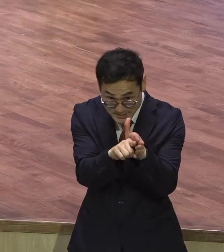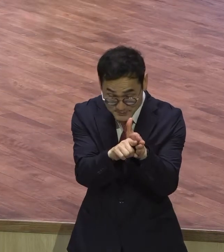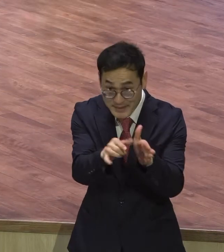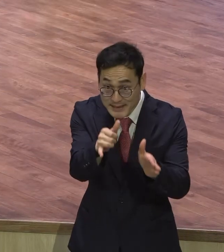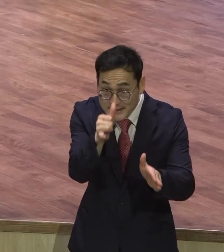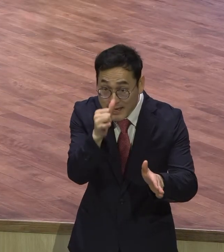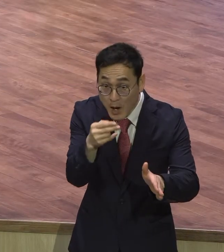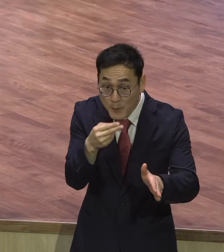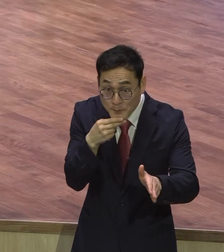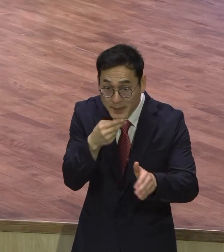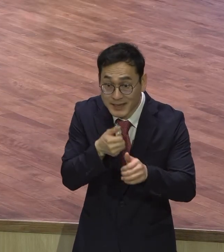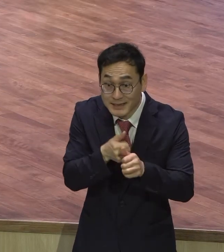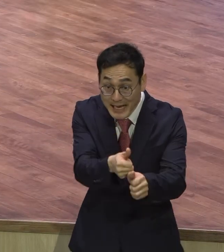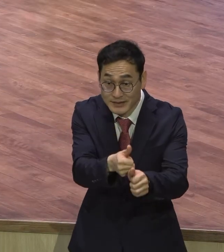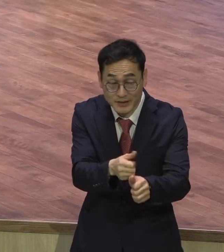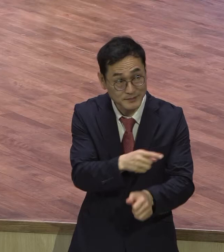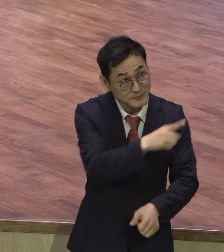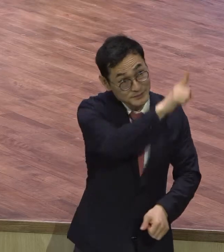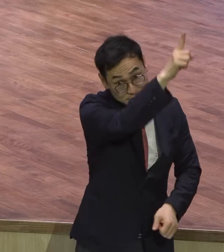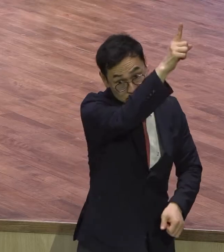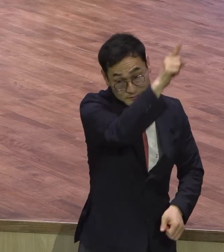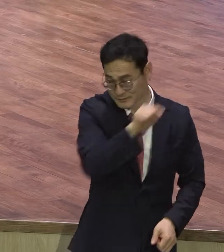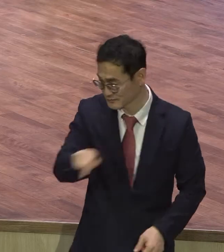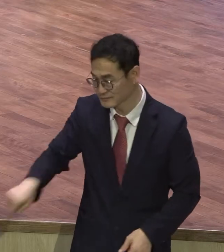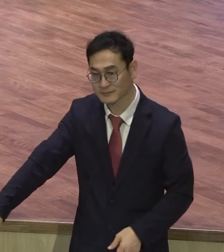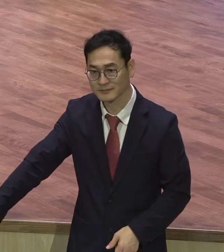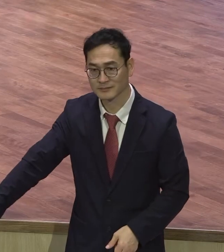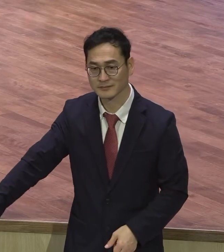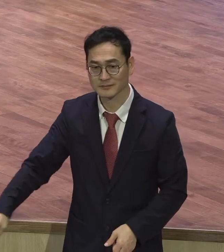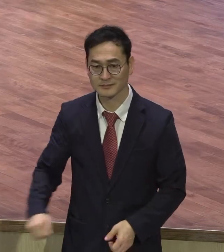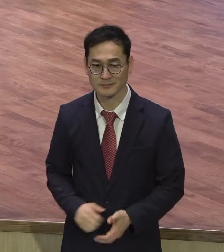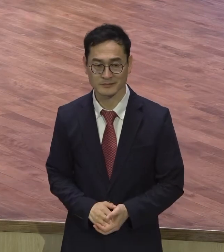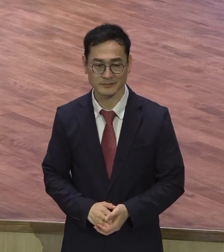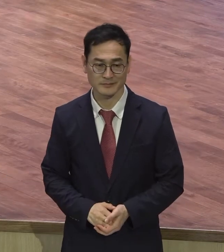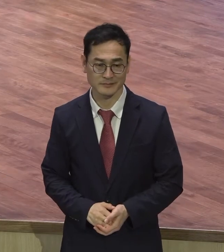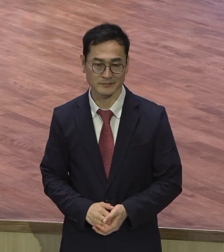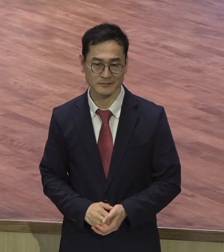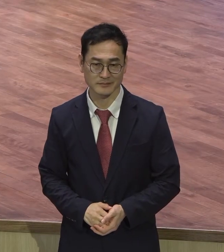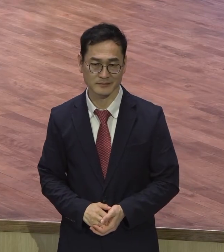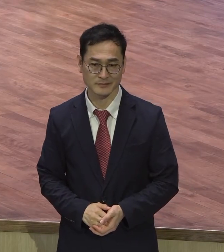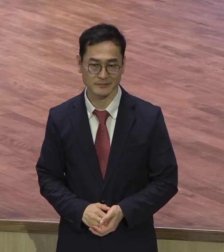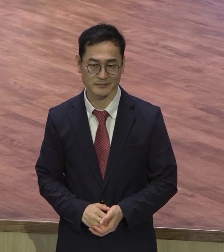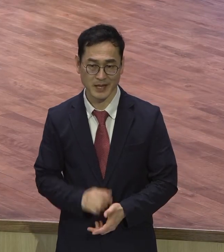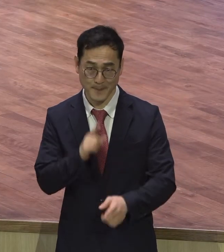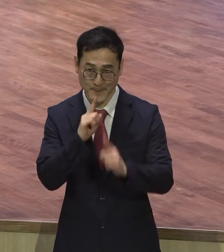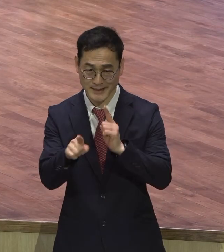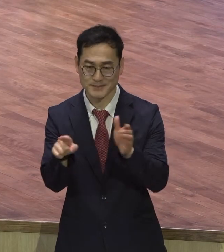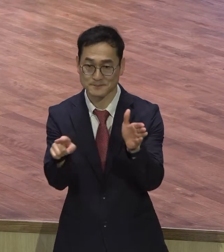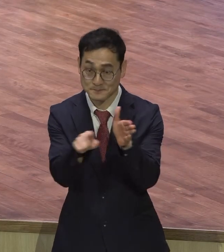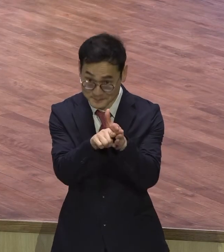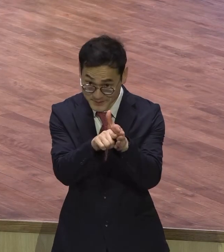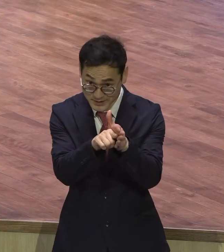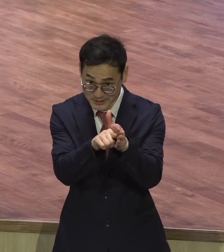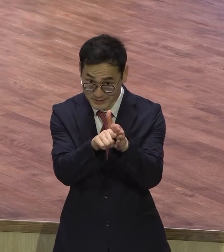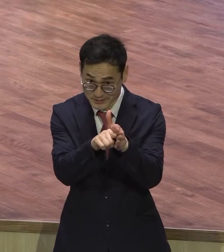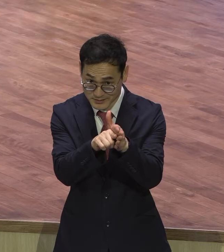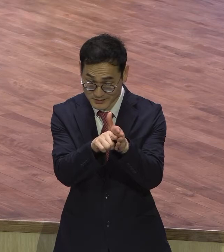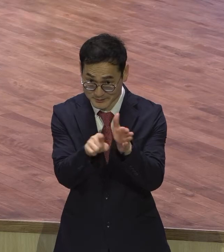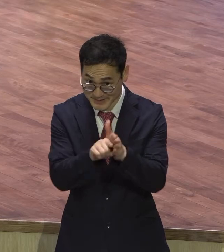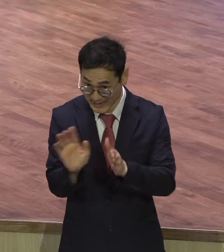아멘 영혼을 좌우한다고 말씀을 믿느냐 안 믿느냐 영혼을 좌우해요